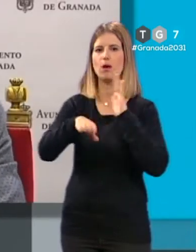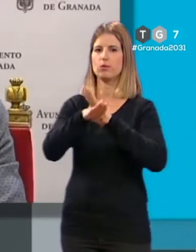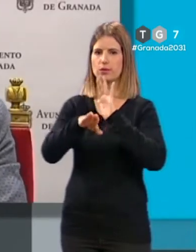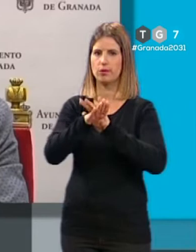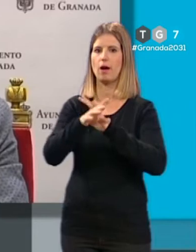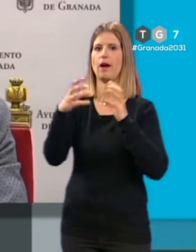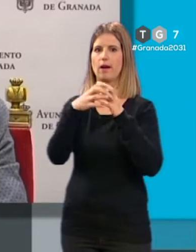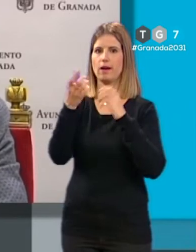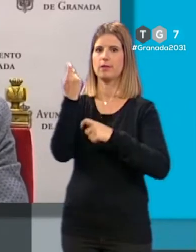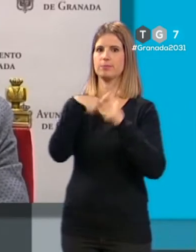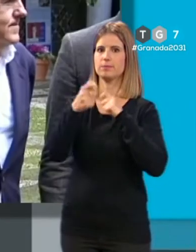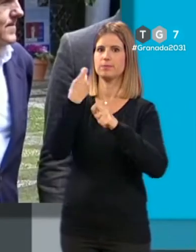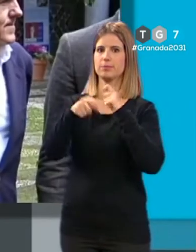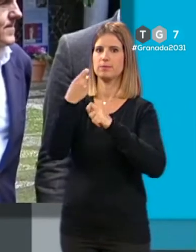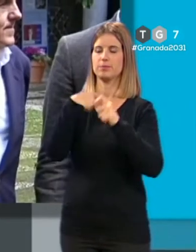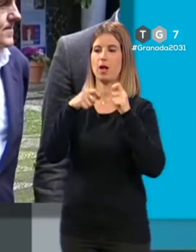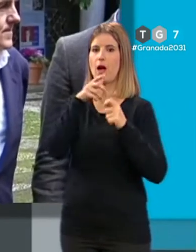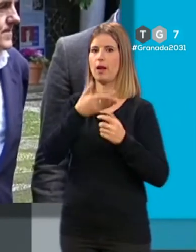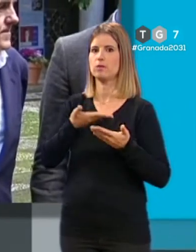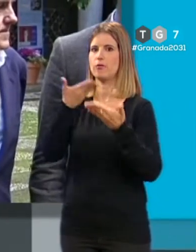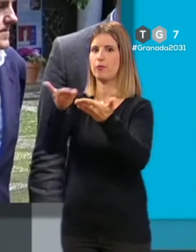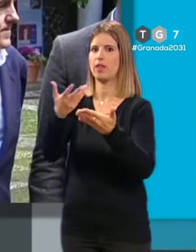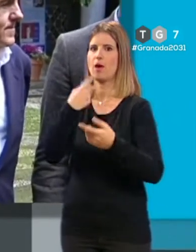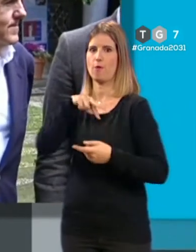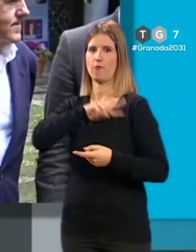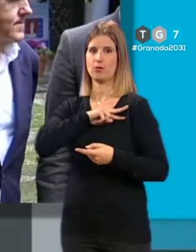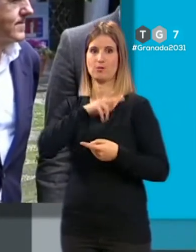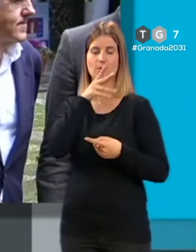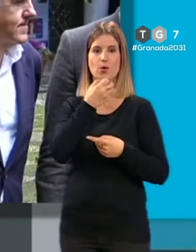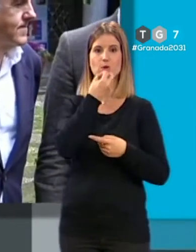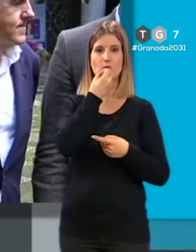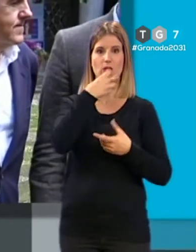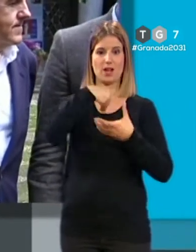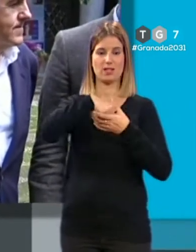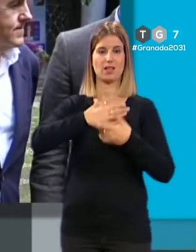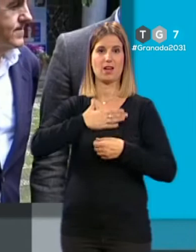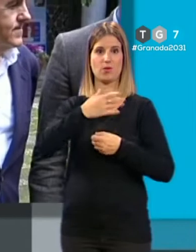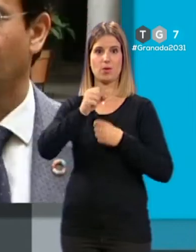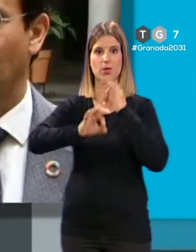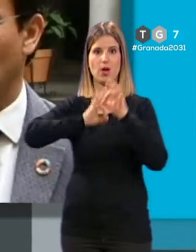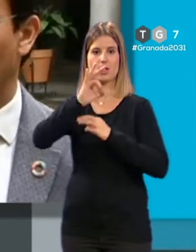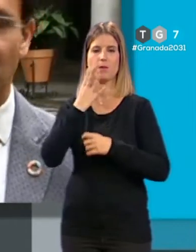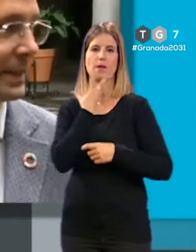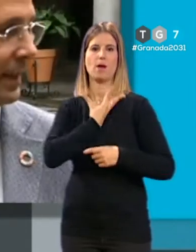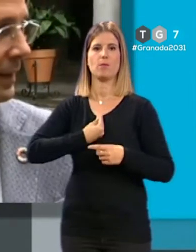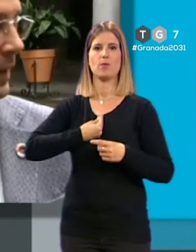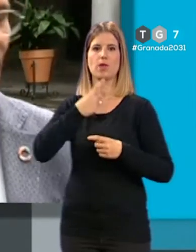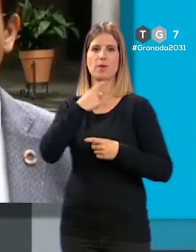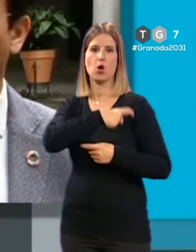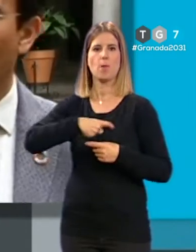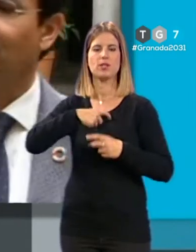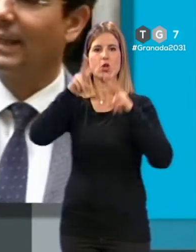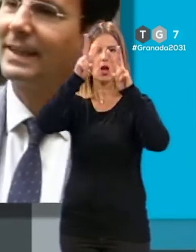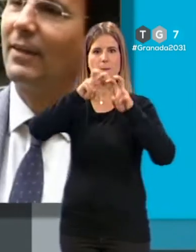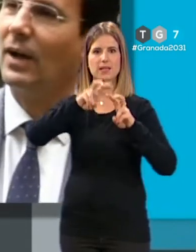Granada. Actualmente lo está haciendo a Vox. Los socialistas en el consistorio y en la Asamblea de Murcia han anunciado la solicitud de una comisión de investigación